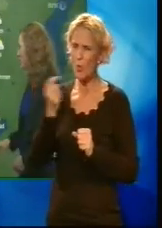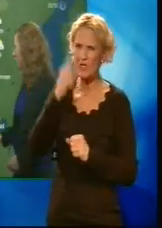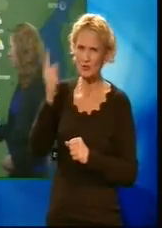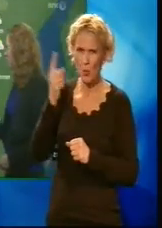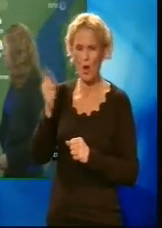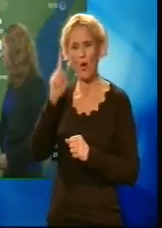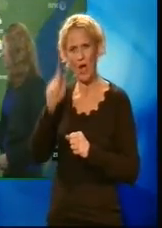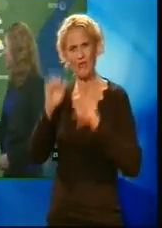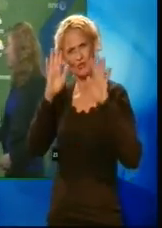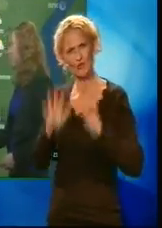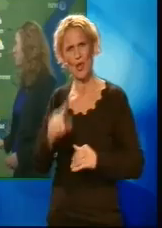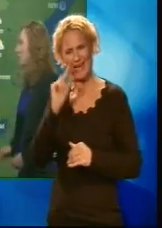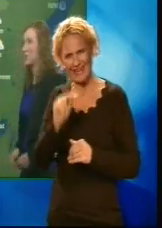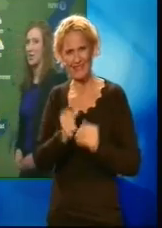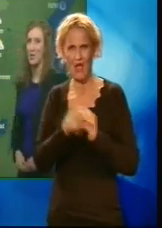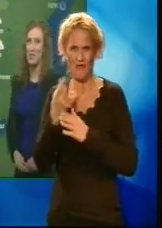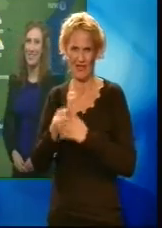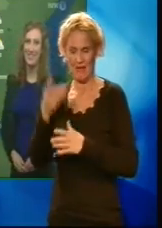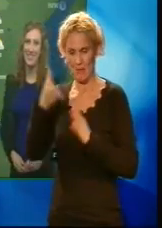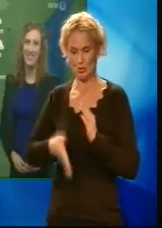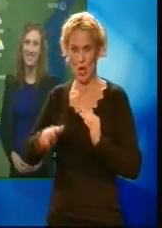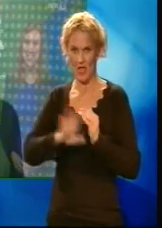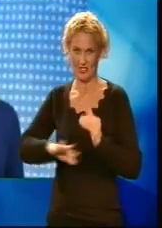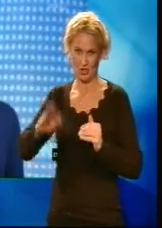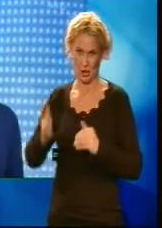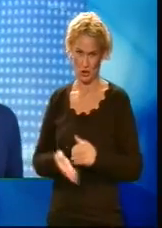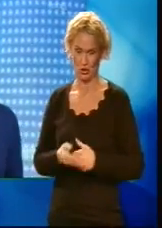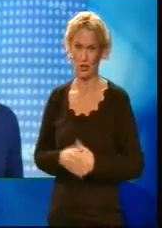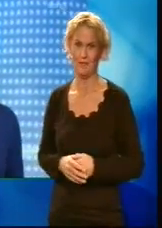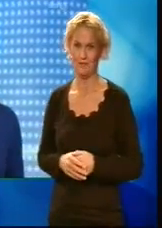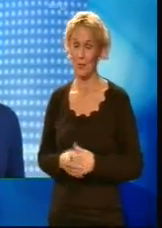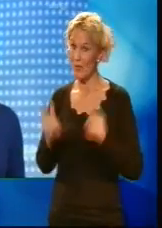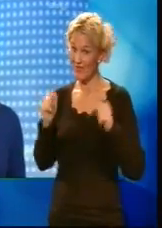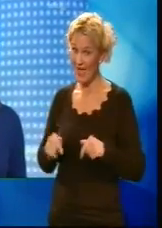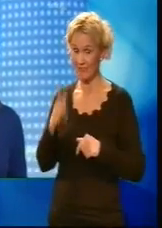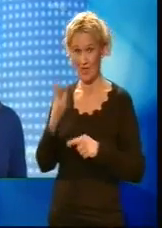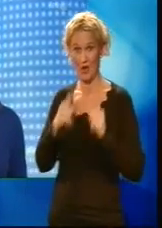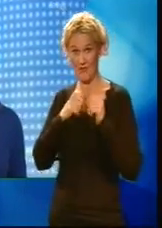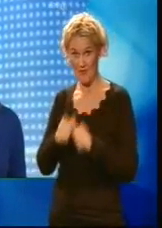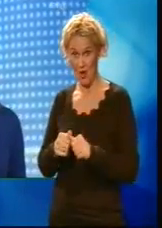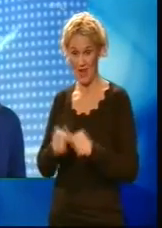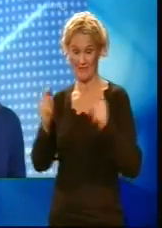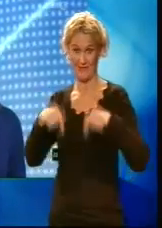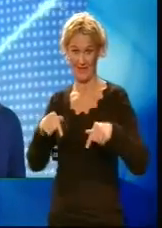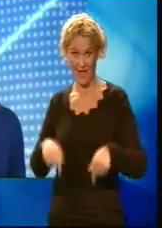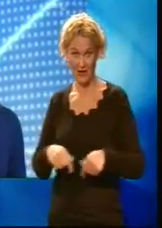Det kan snø litt av og til på sørlandskysten. Og med det takker vi for følge for denne gang. Ha en herlig